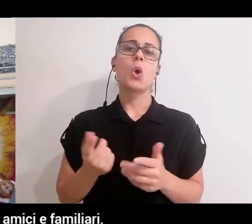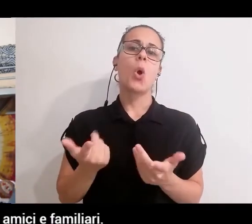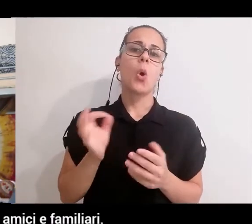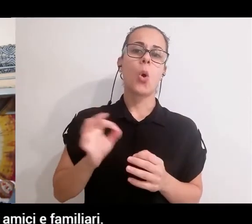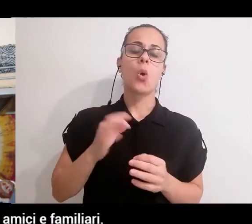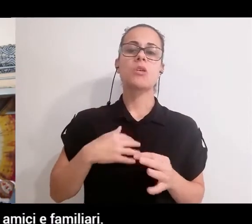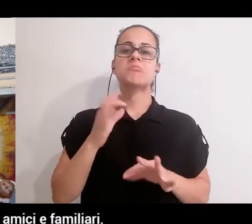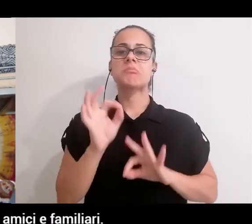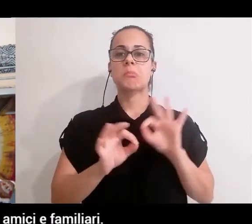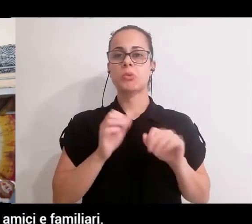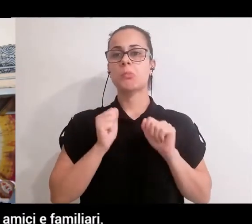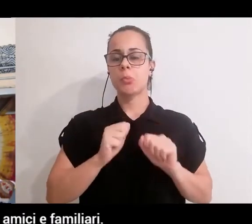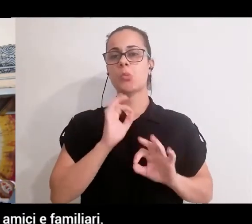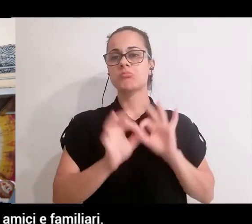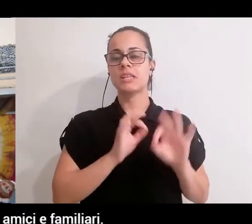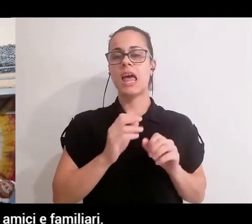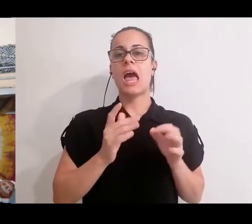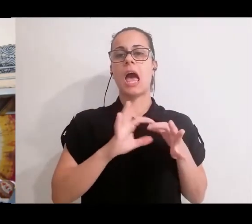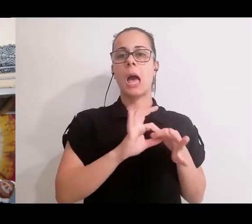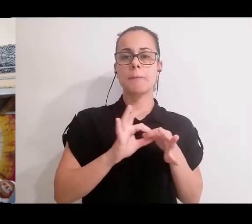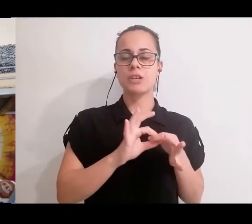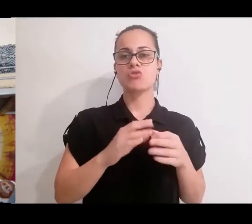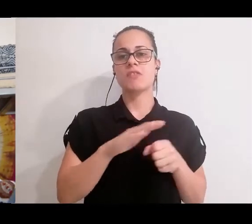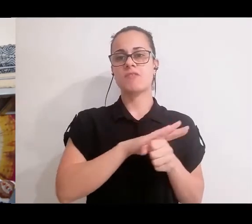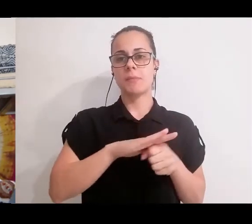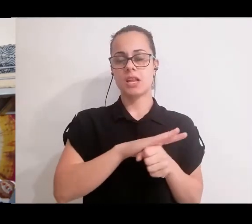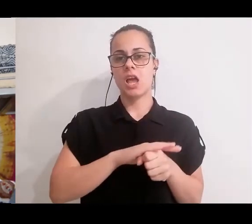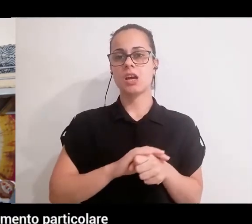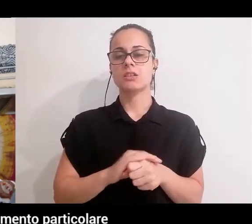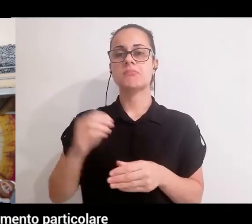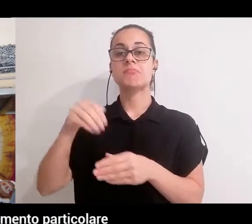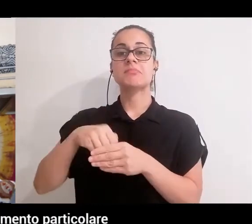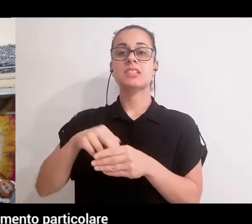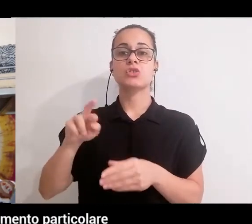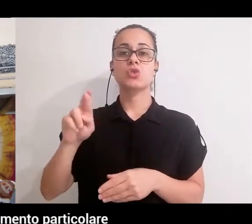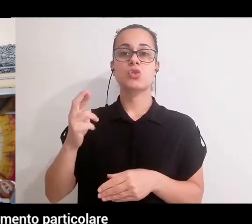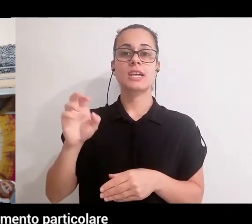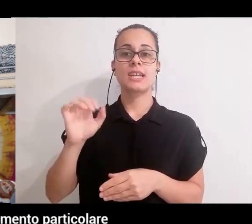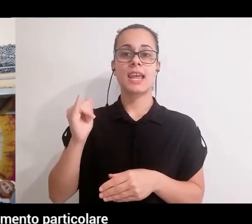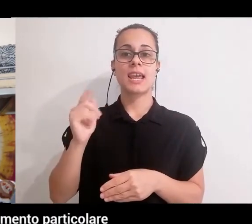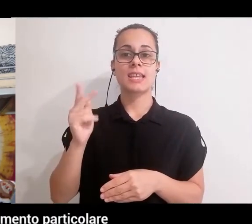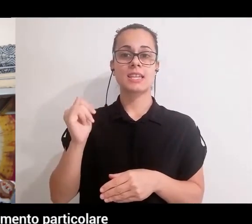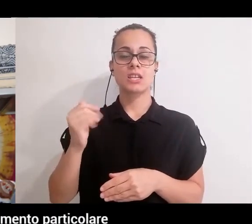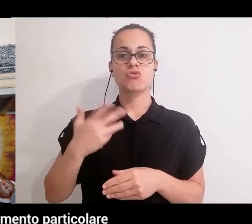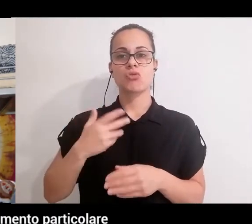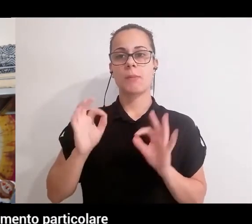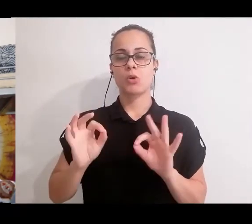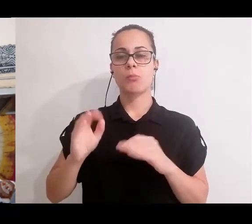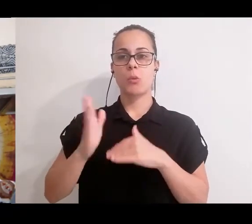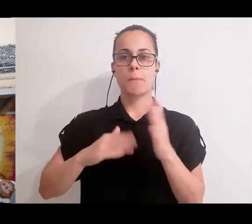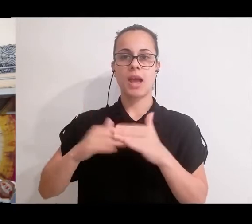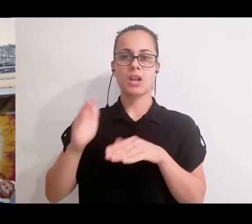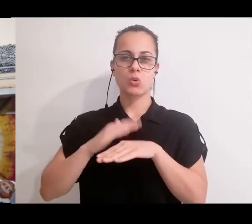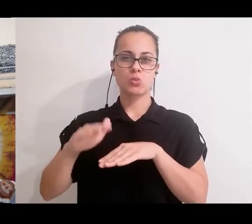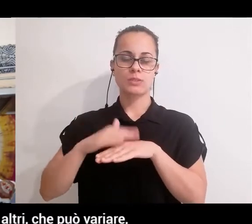eventualmente gli altri, quindi amici e familiari. Nel Reiki c'è proprio una struttura, quindi un posizionamento particolare delle